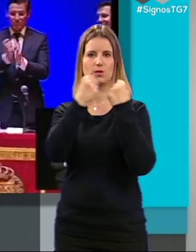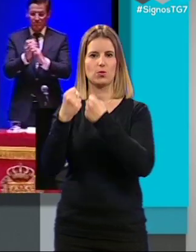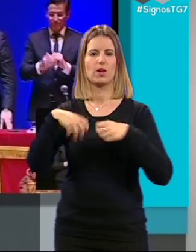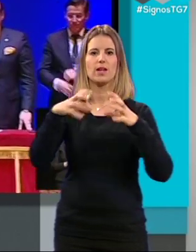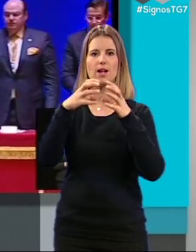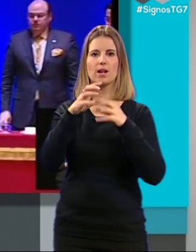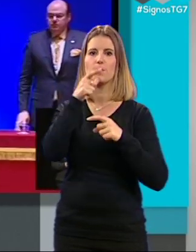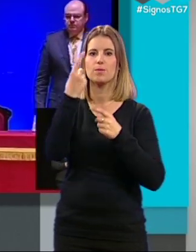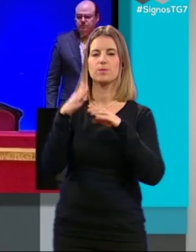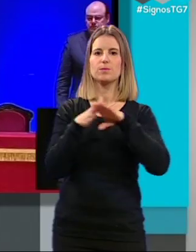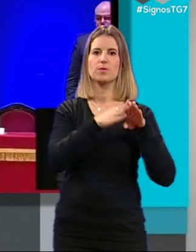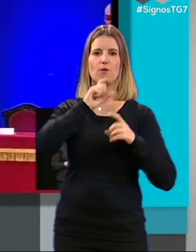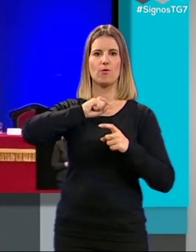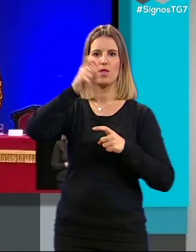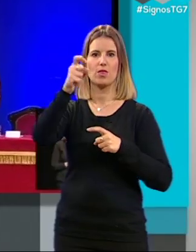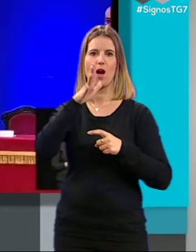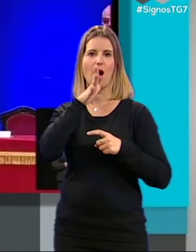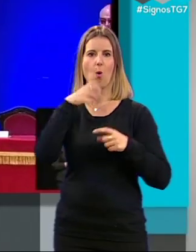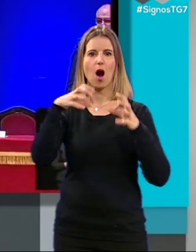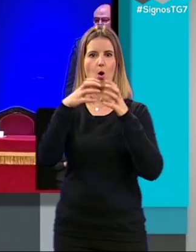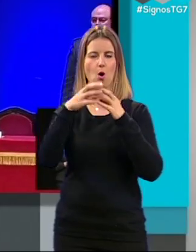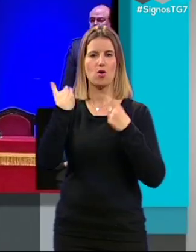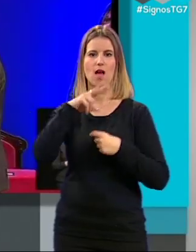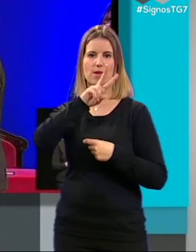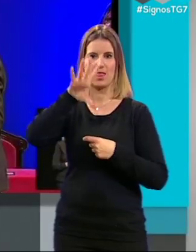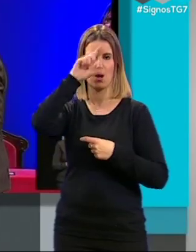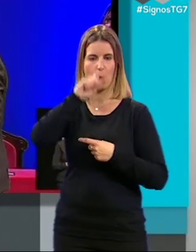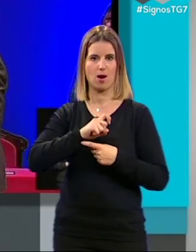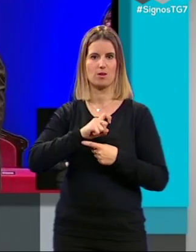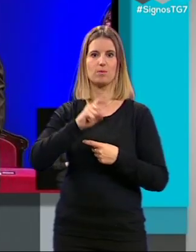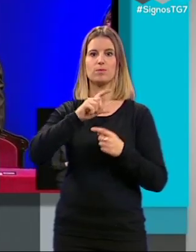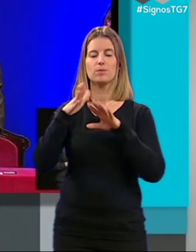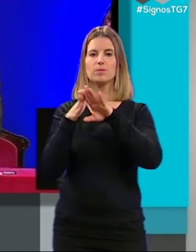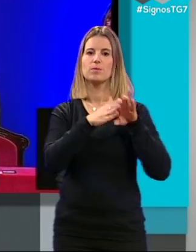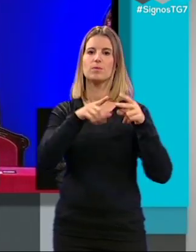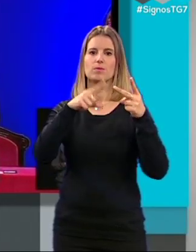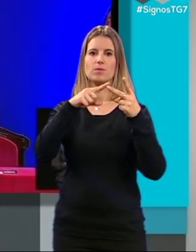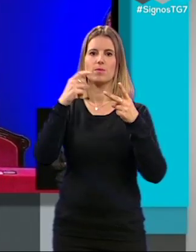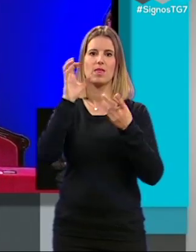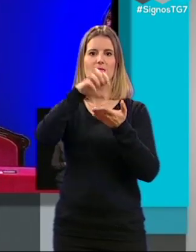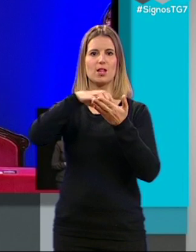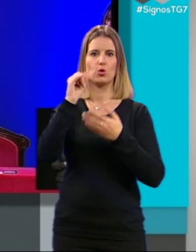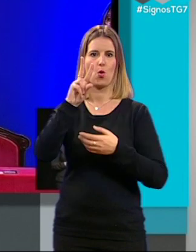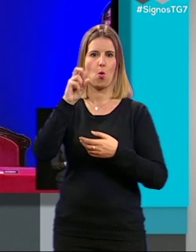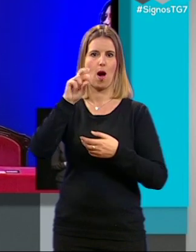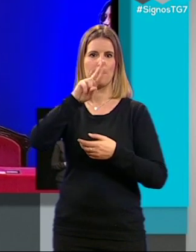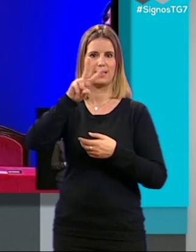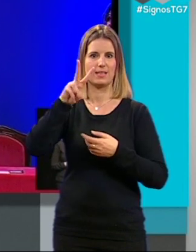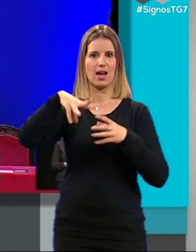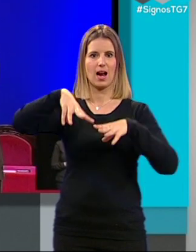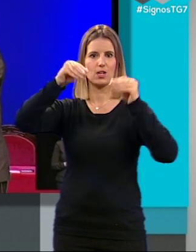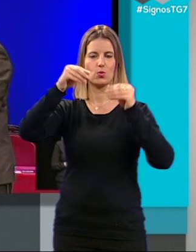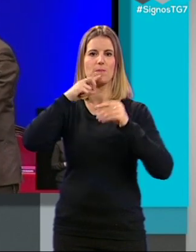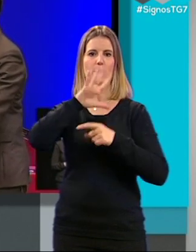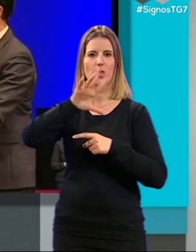granadinas. Por un lado, la Fundación Agua de Coco, que cumple 25 años. Y por otro, el Centro Juan XXIII de Cartuja, en el 50